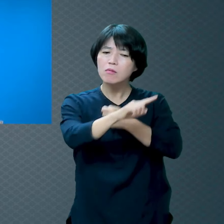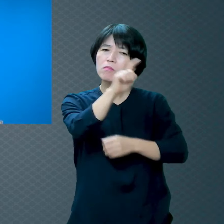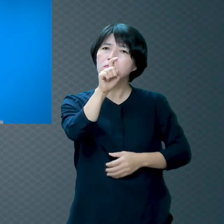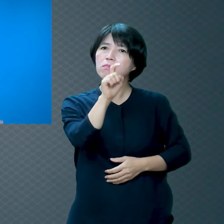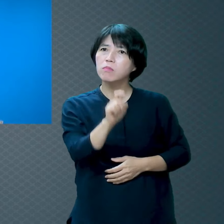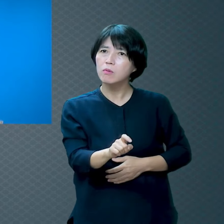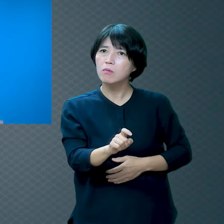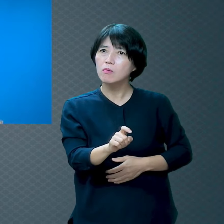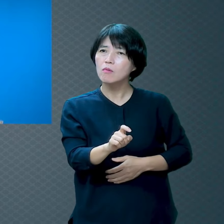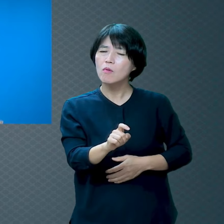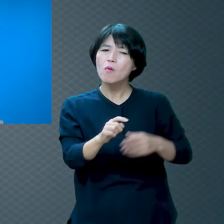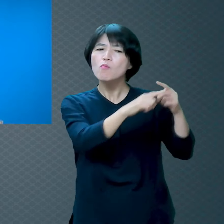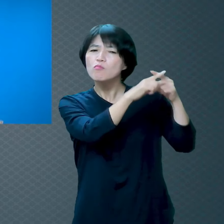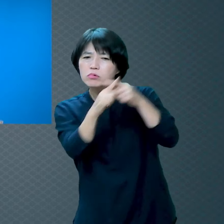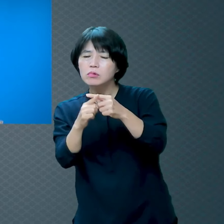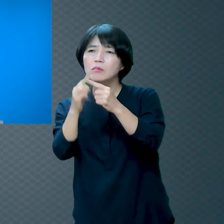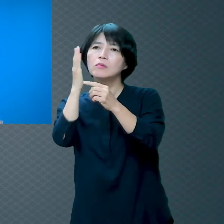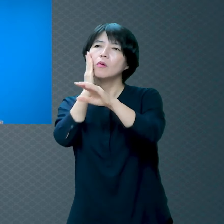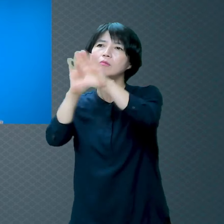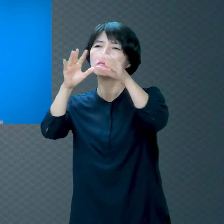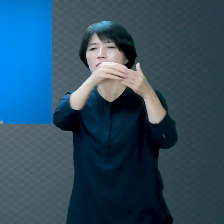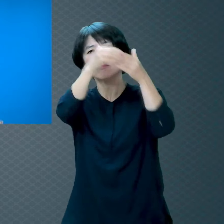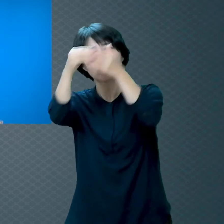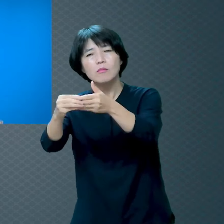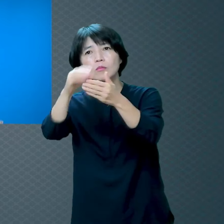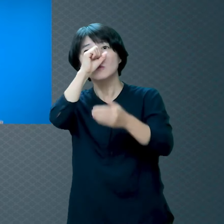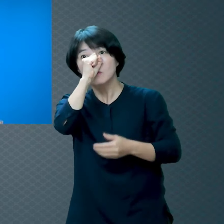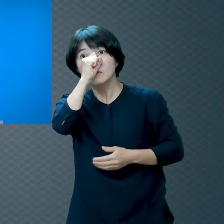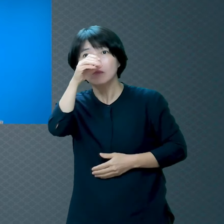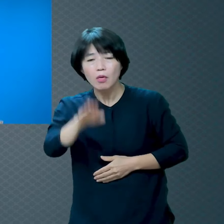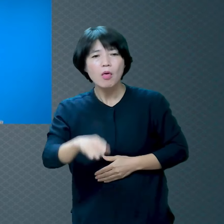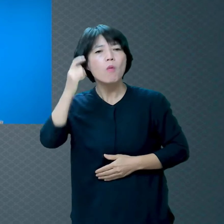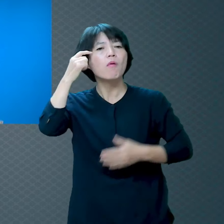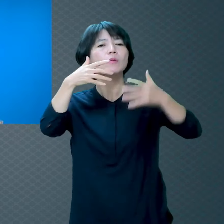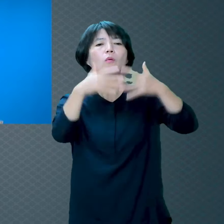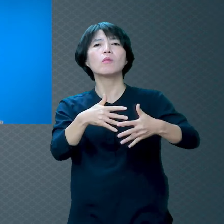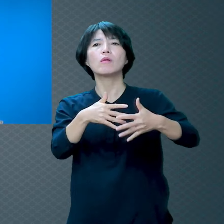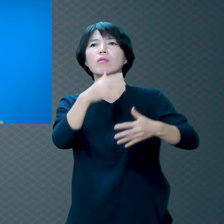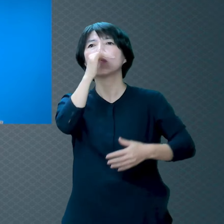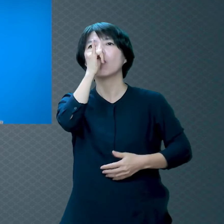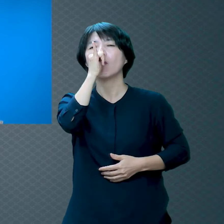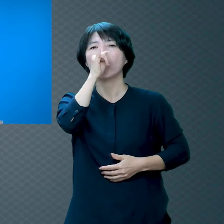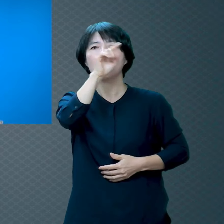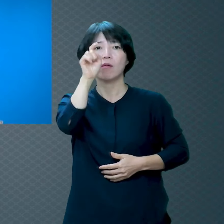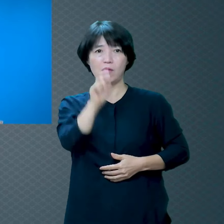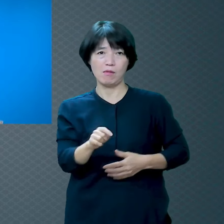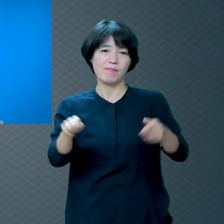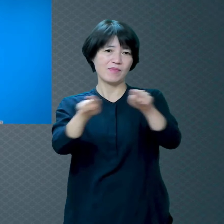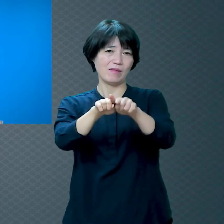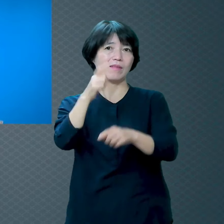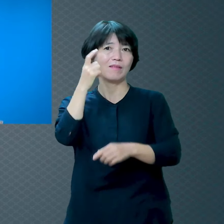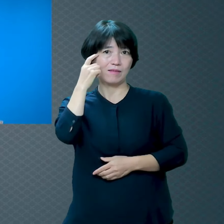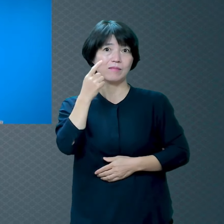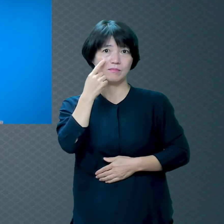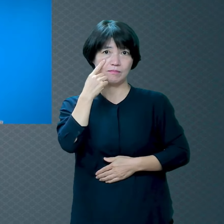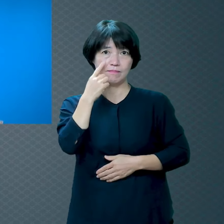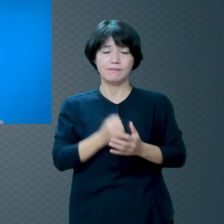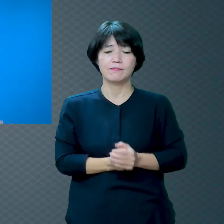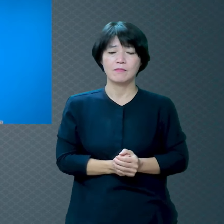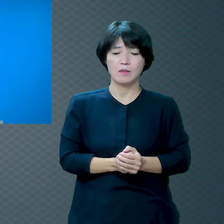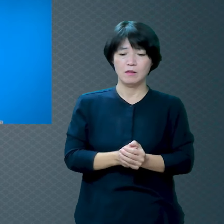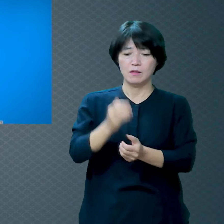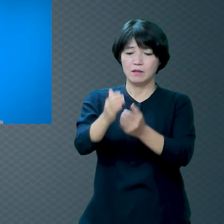좀 생각을 해보려고 합니다 성경을 배울 때 아주 중요한 것은